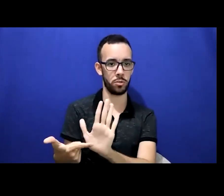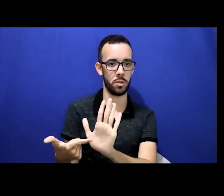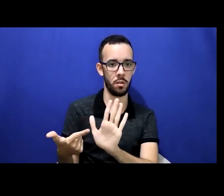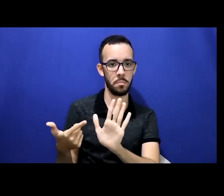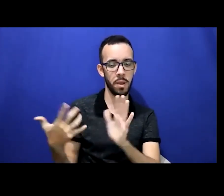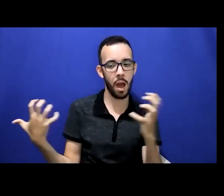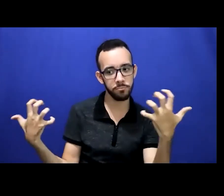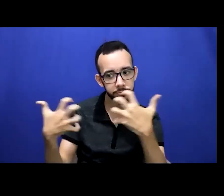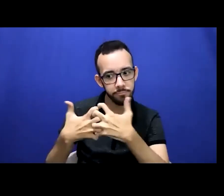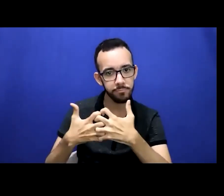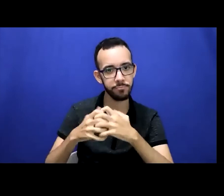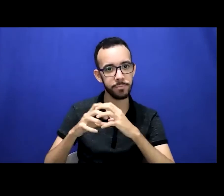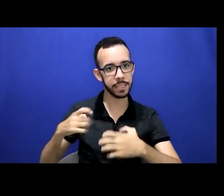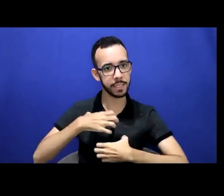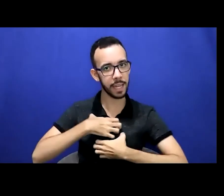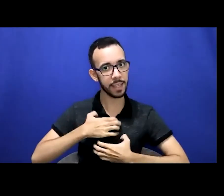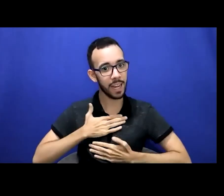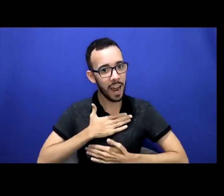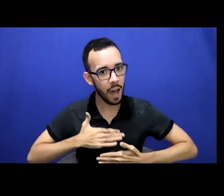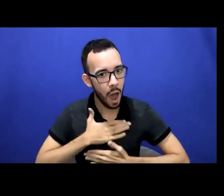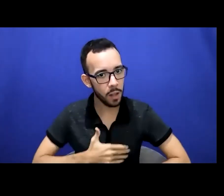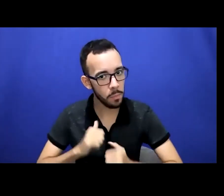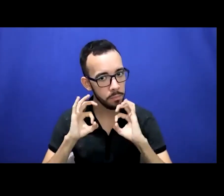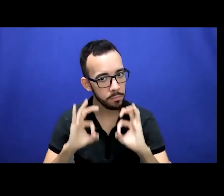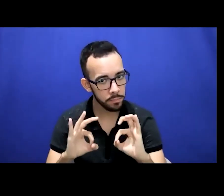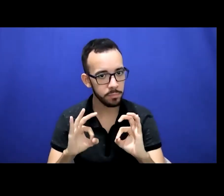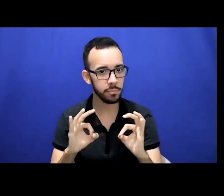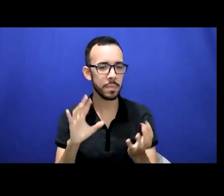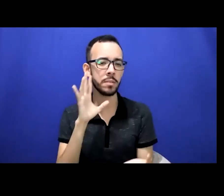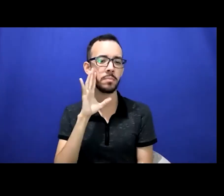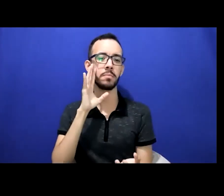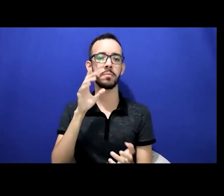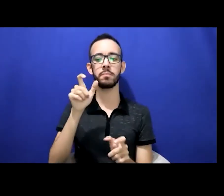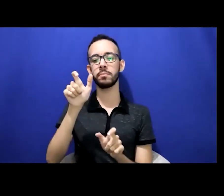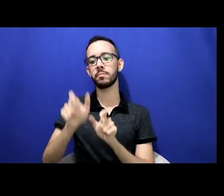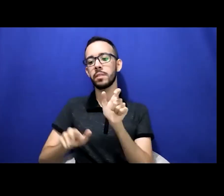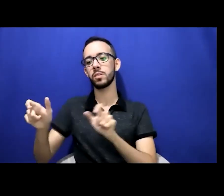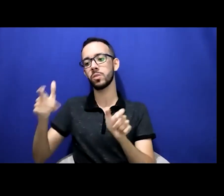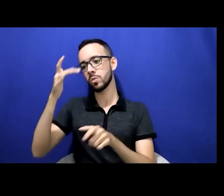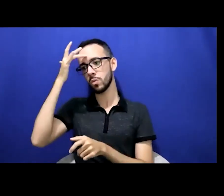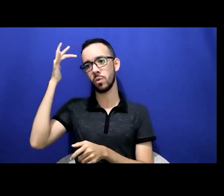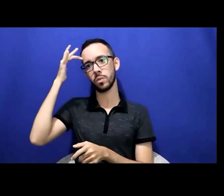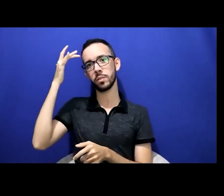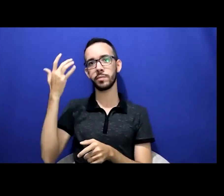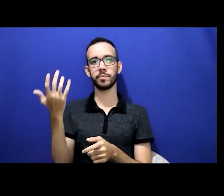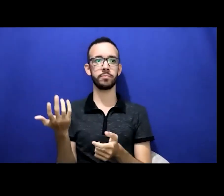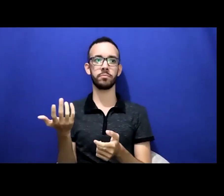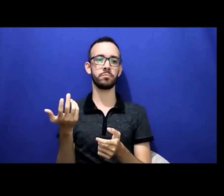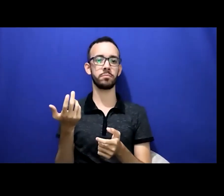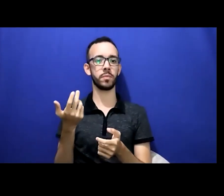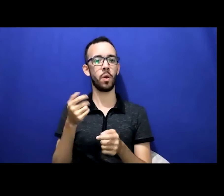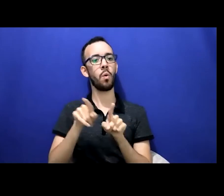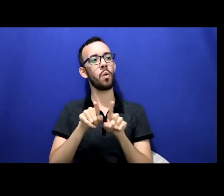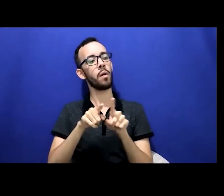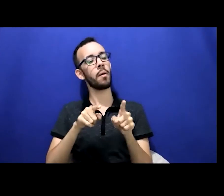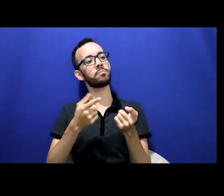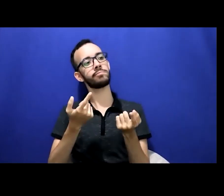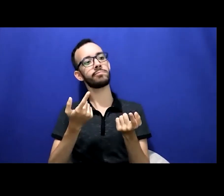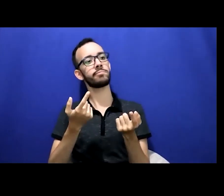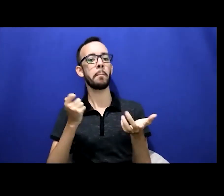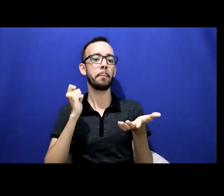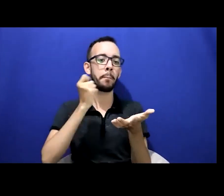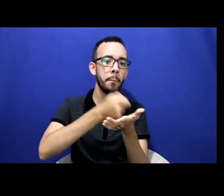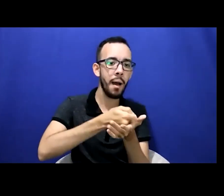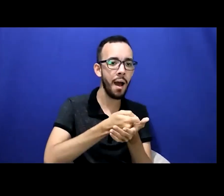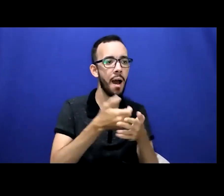e consiga promover realmente essa acessibilidade porque vamos imaginar